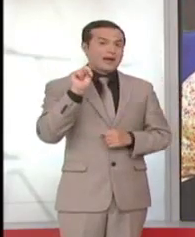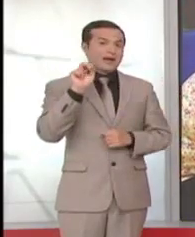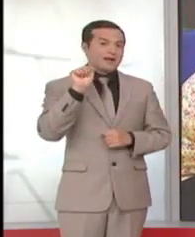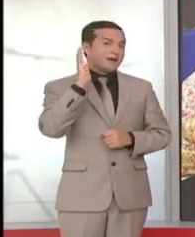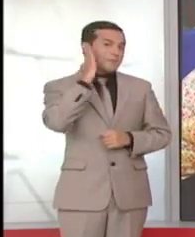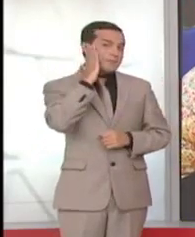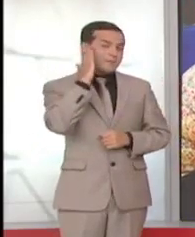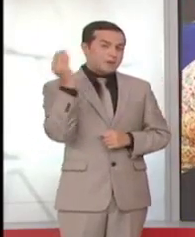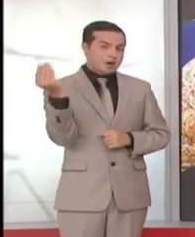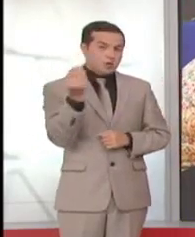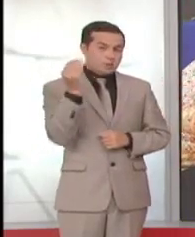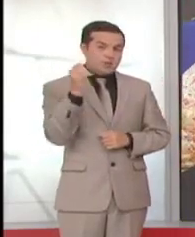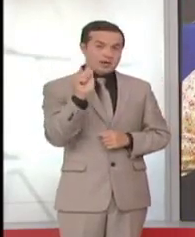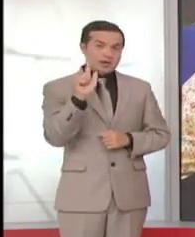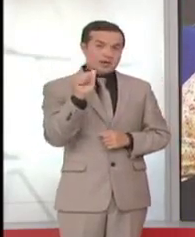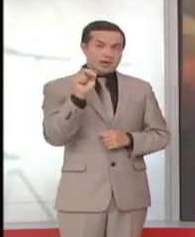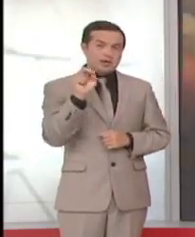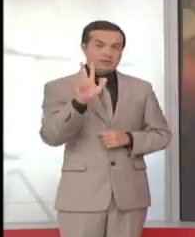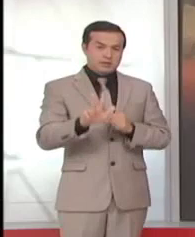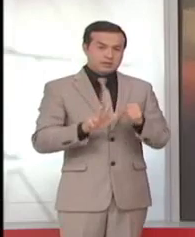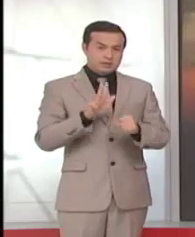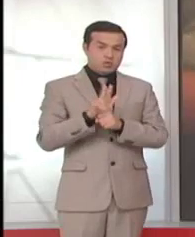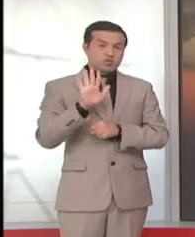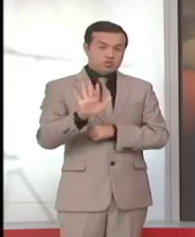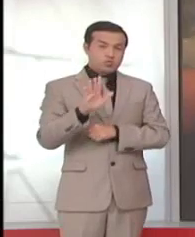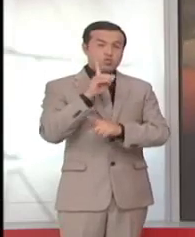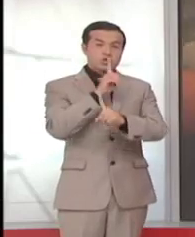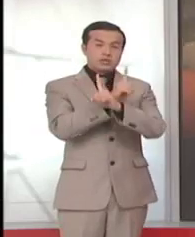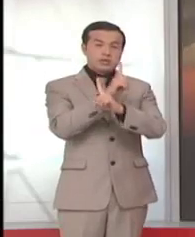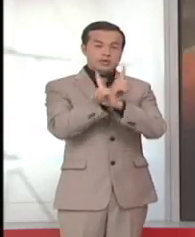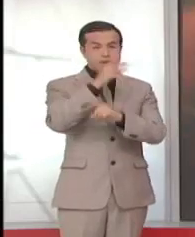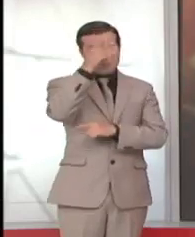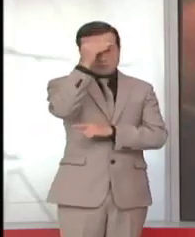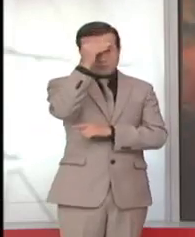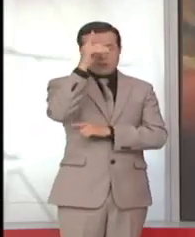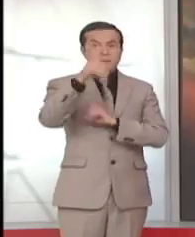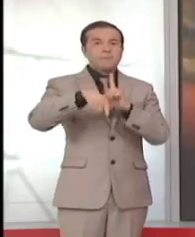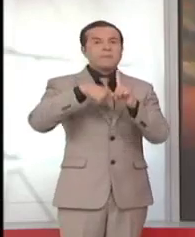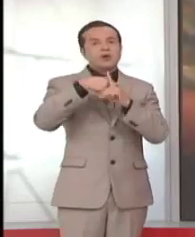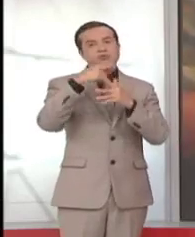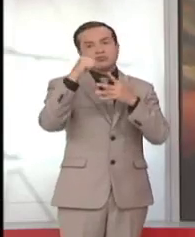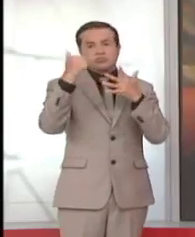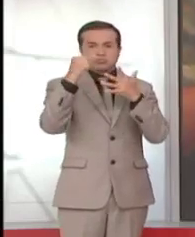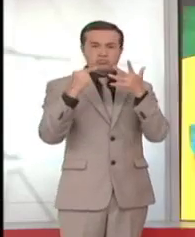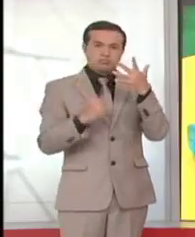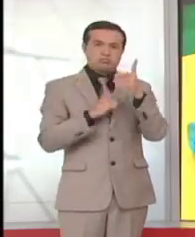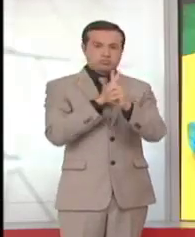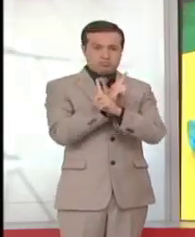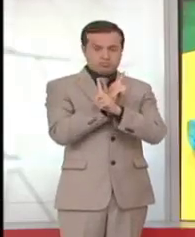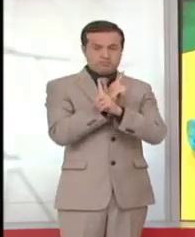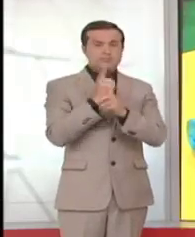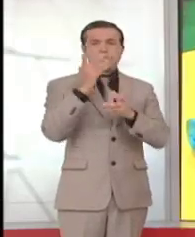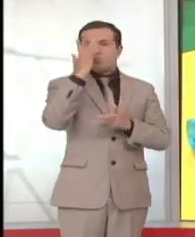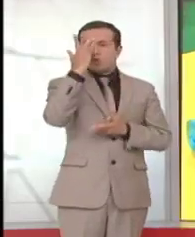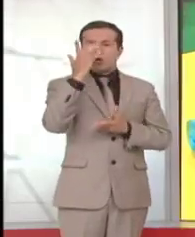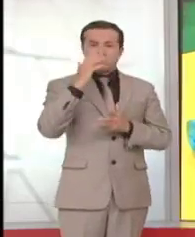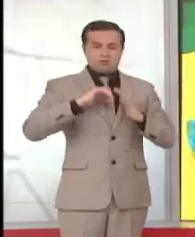pequeño Alan de tres años, quien además de parálisis cerebral, tiene varias discapacidades. Esto producto de un embarazo complicado,